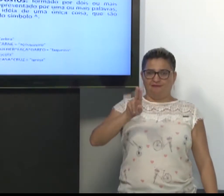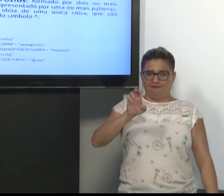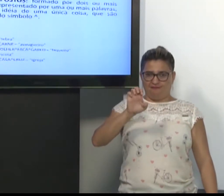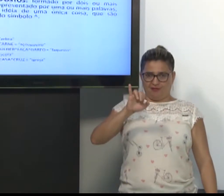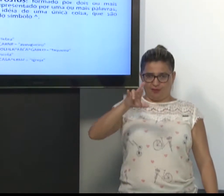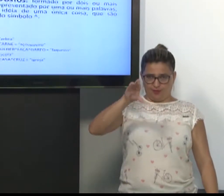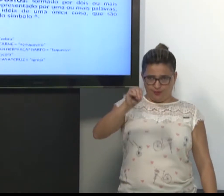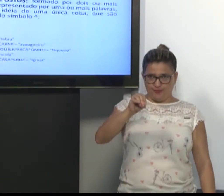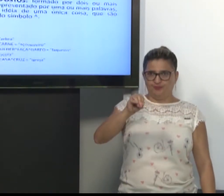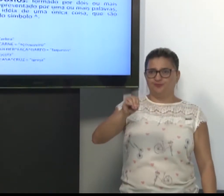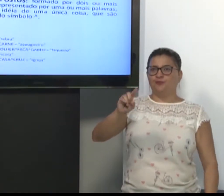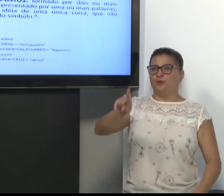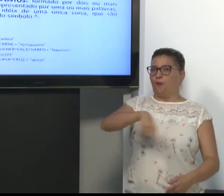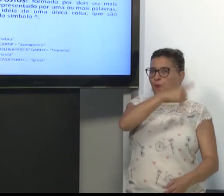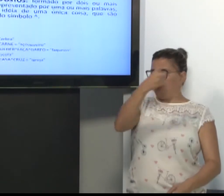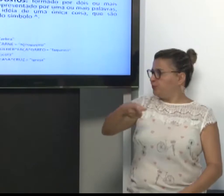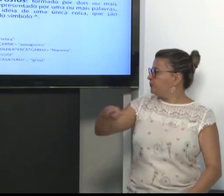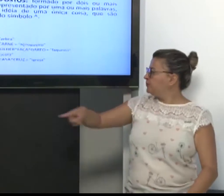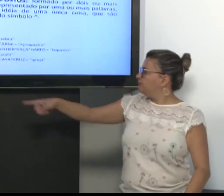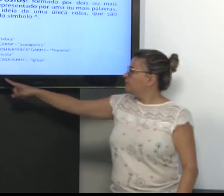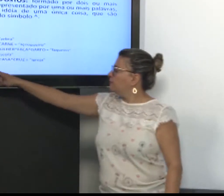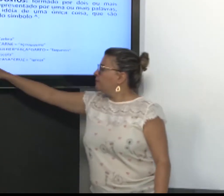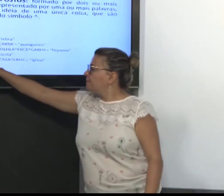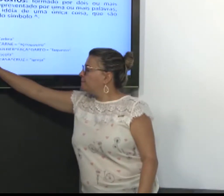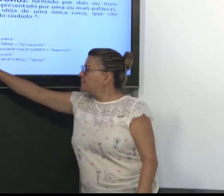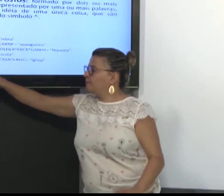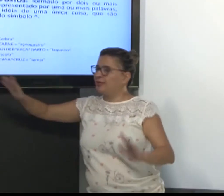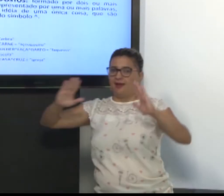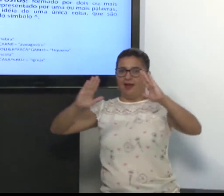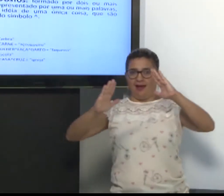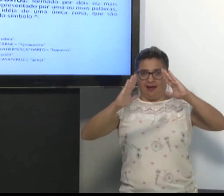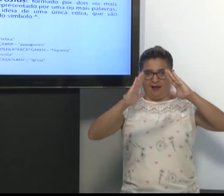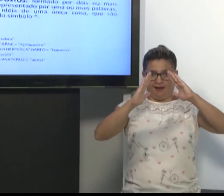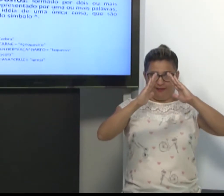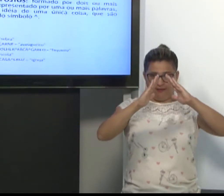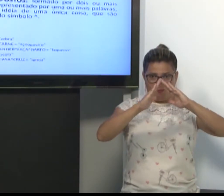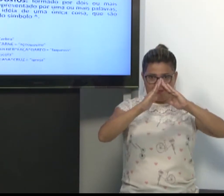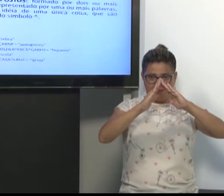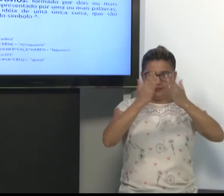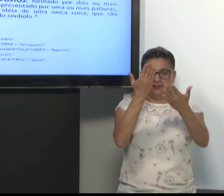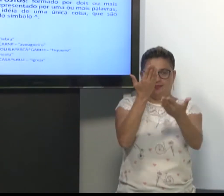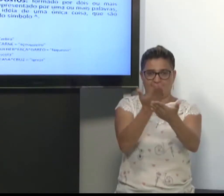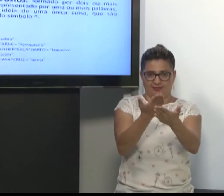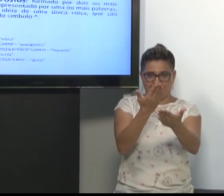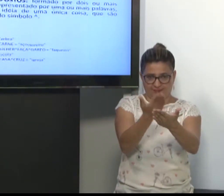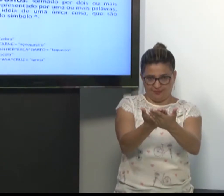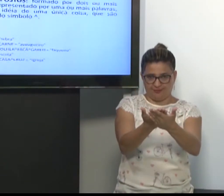Outro exemplo. Casa. Estudar. É a escola.